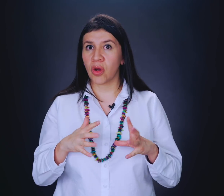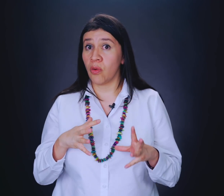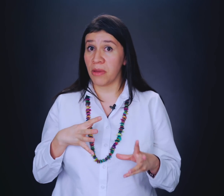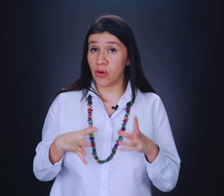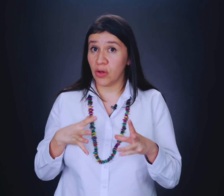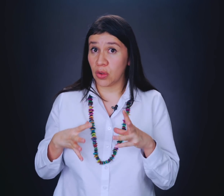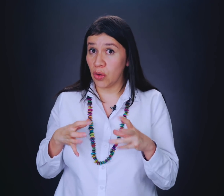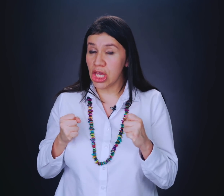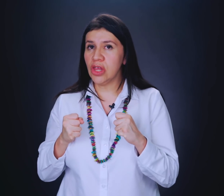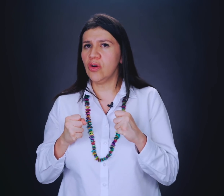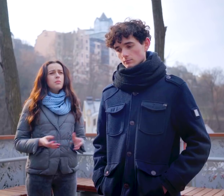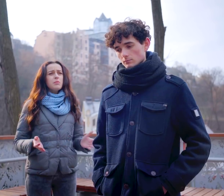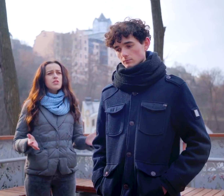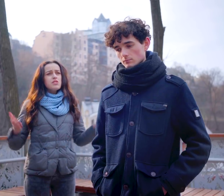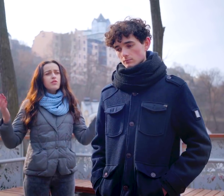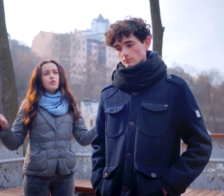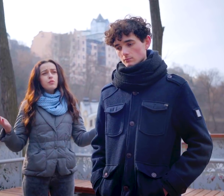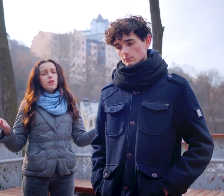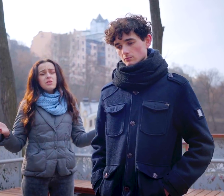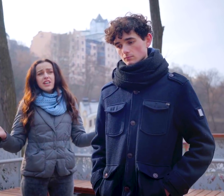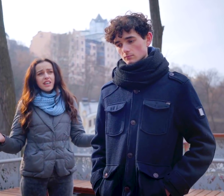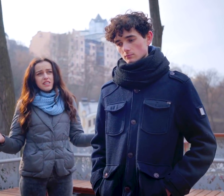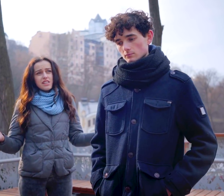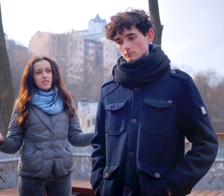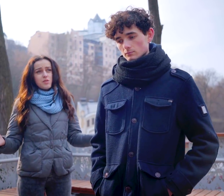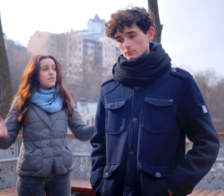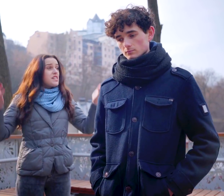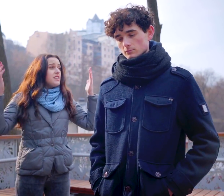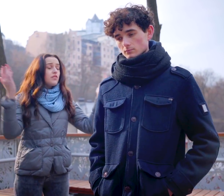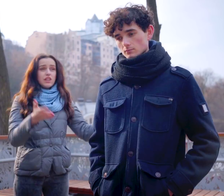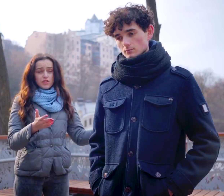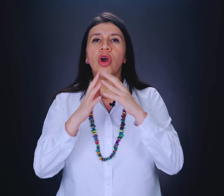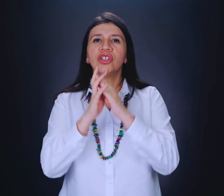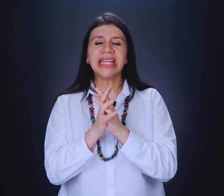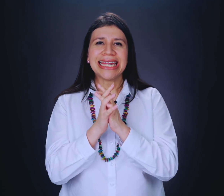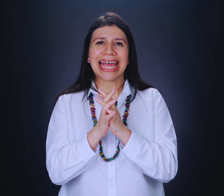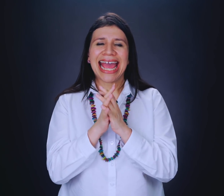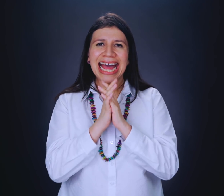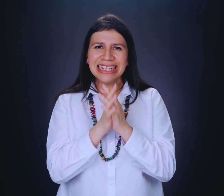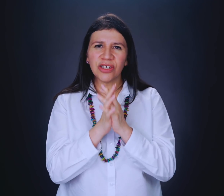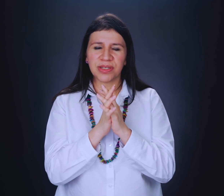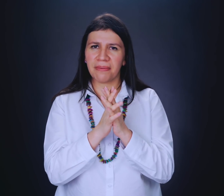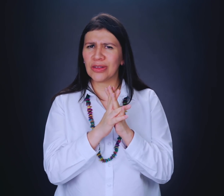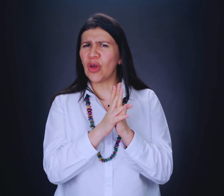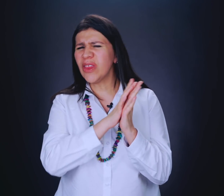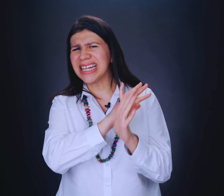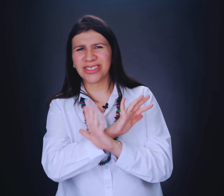como medio escondido, es demasiado callado, callada, habla demasiado. Bueno, yo te diría que antes de observar todas las